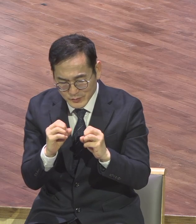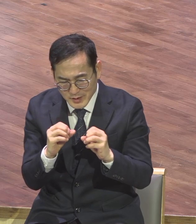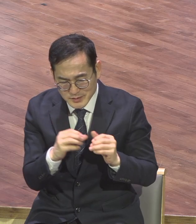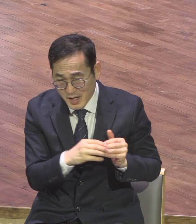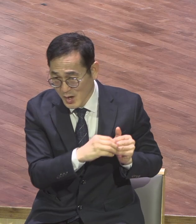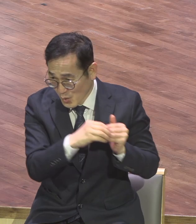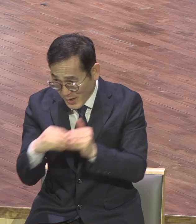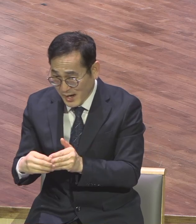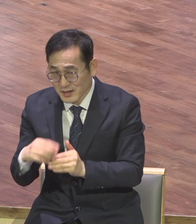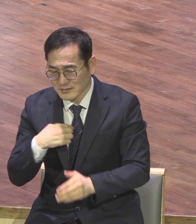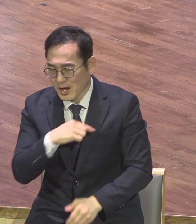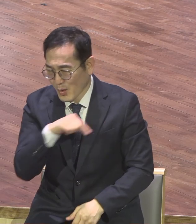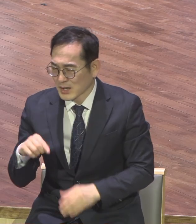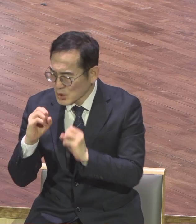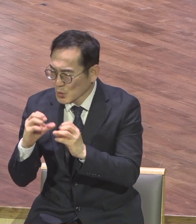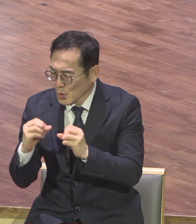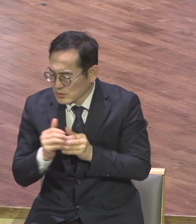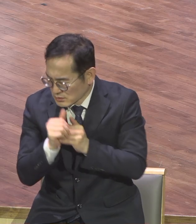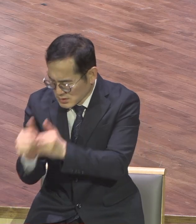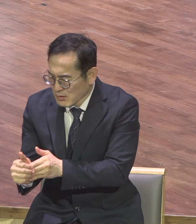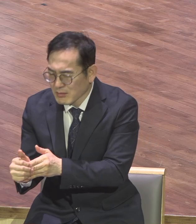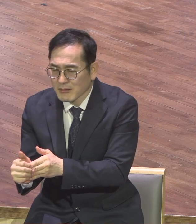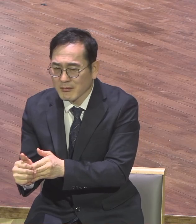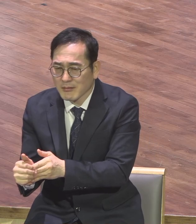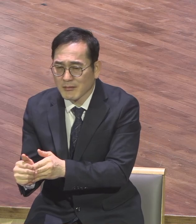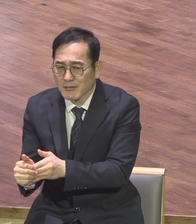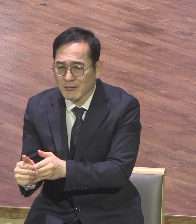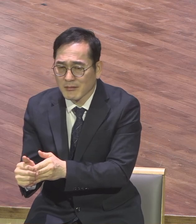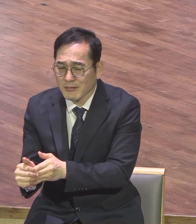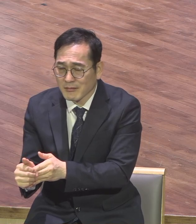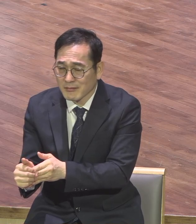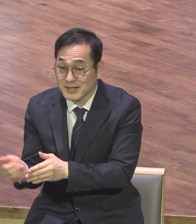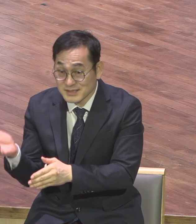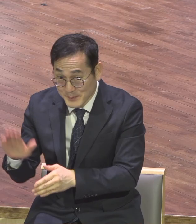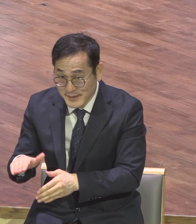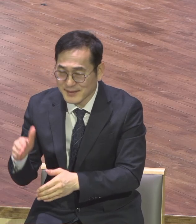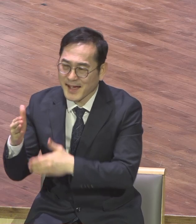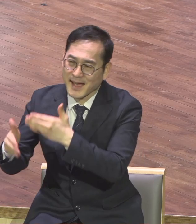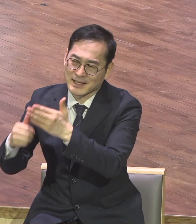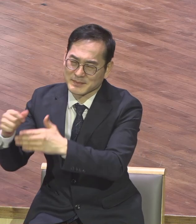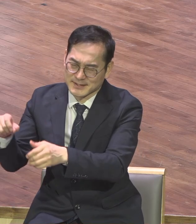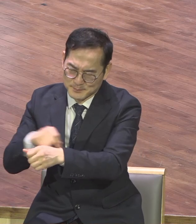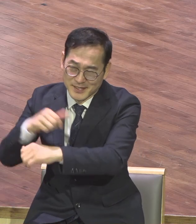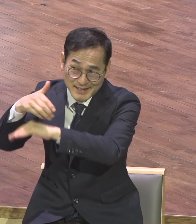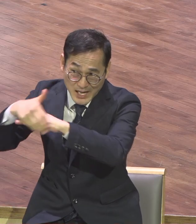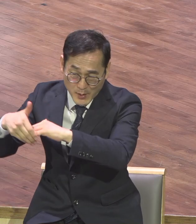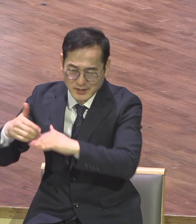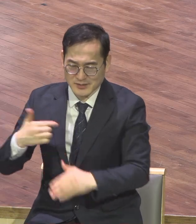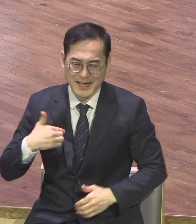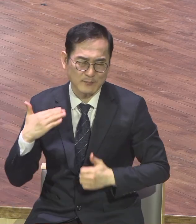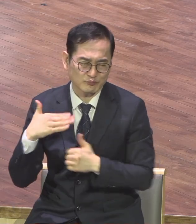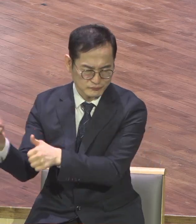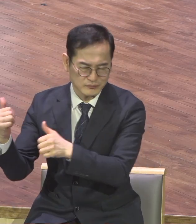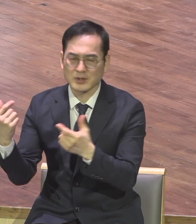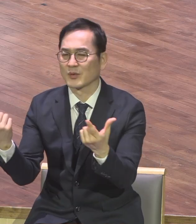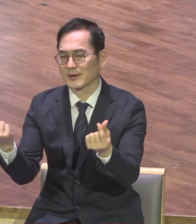같지만은 그건 도우일 뿐이요 성인받은 도우일 뿐이고 하나님이 나를 부르셨다 라고 하는